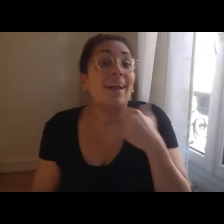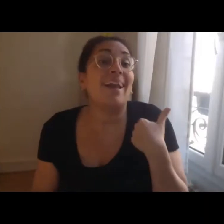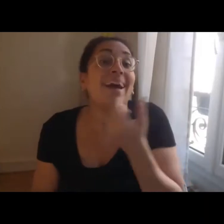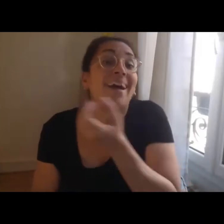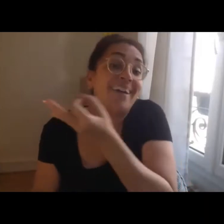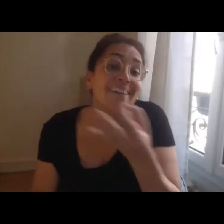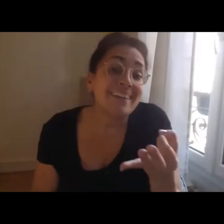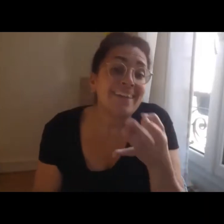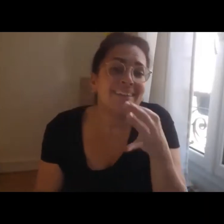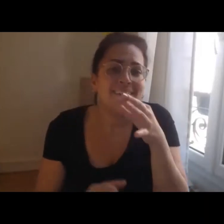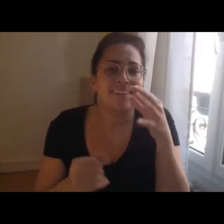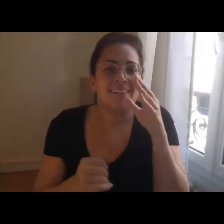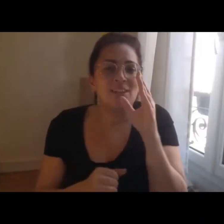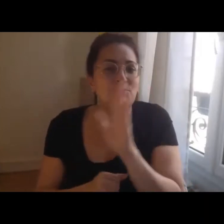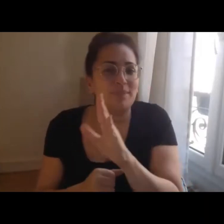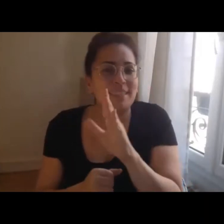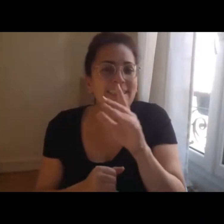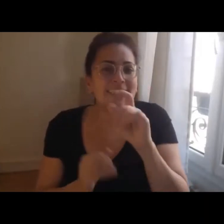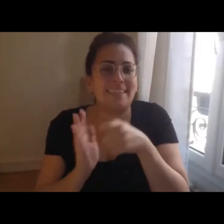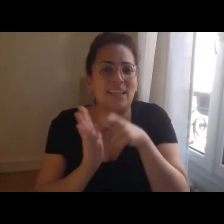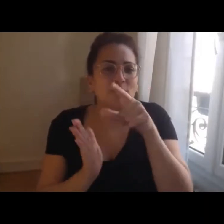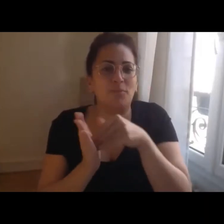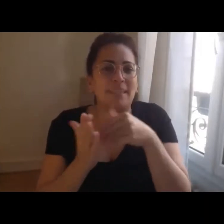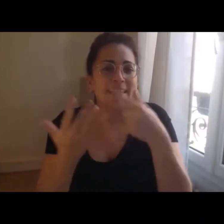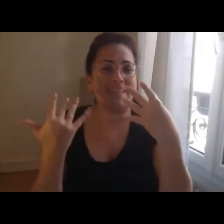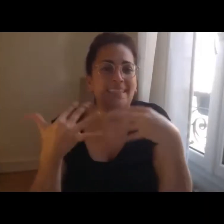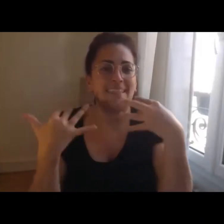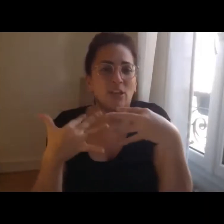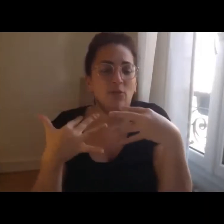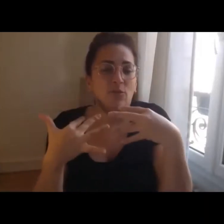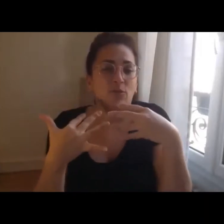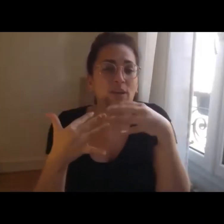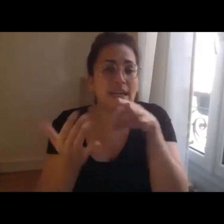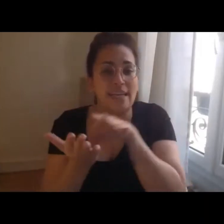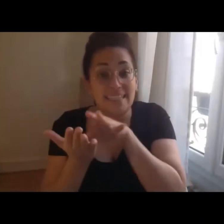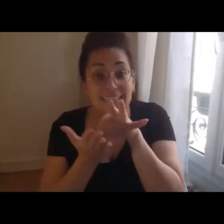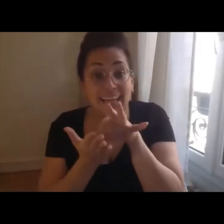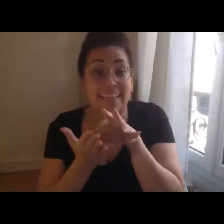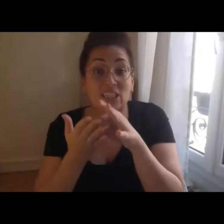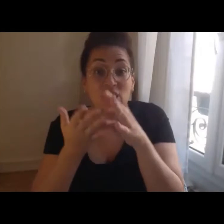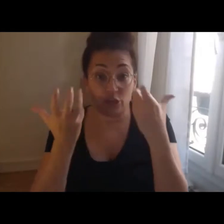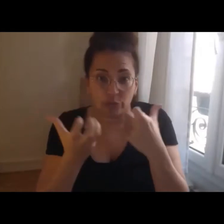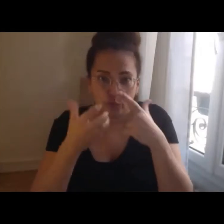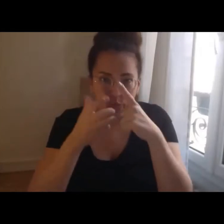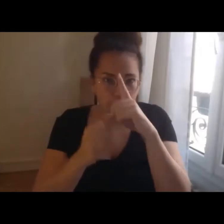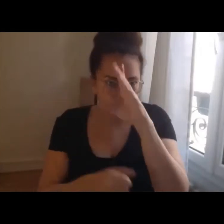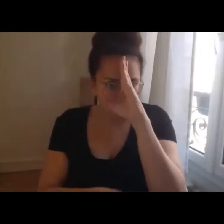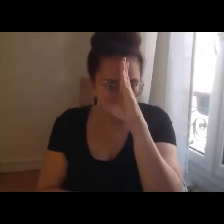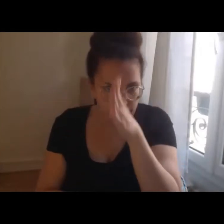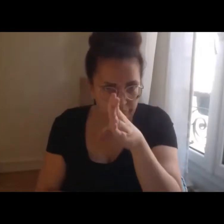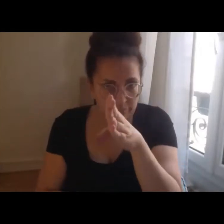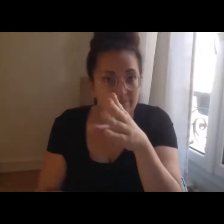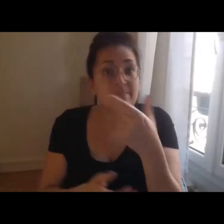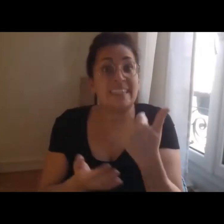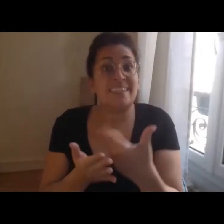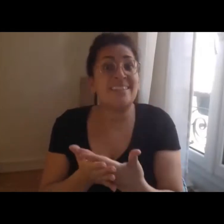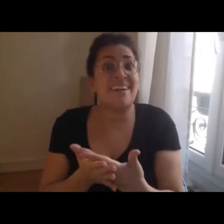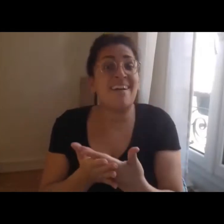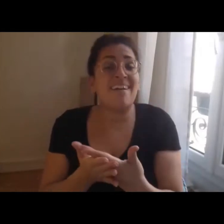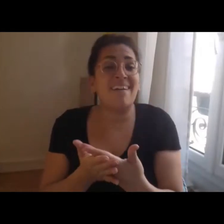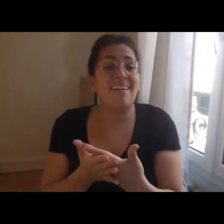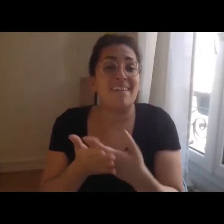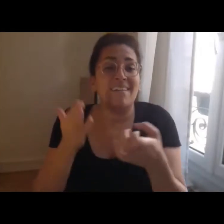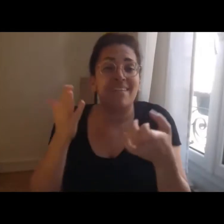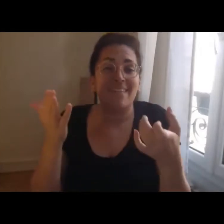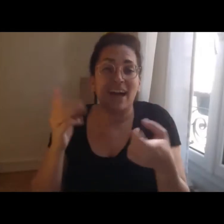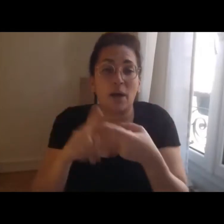la stratégie qui a été adoptée en 2019 par notre organisation et c'est vrai de l'attachement aussi de construire